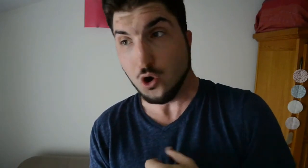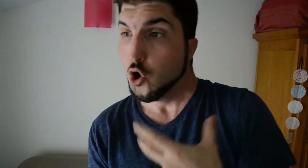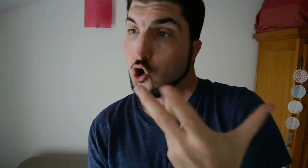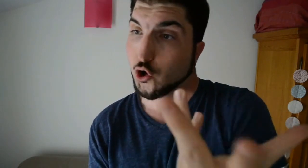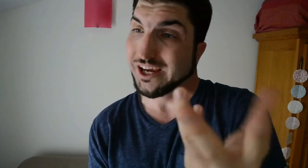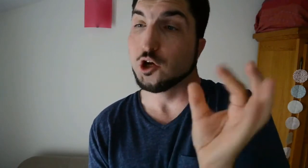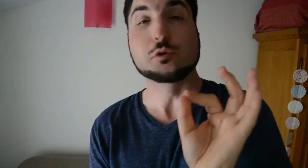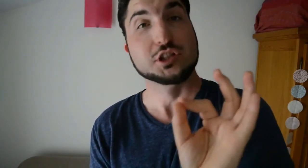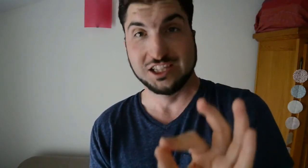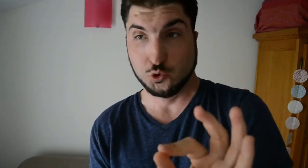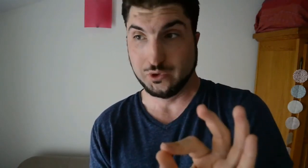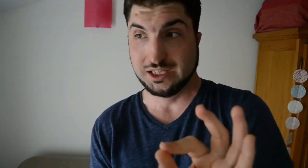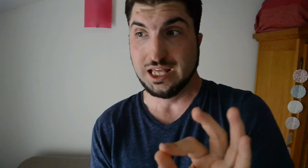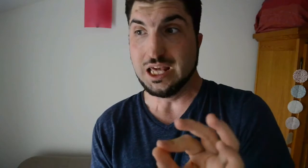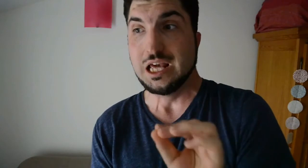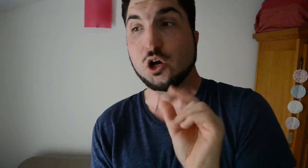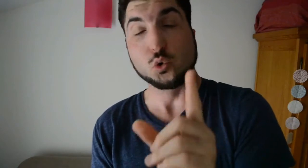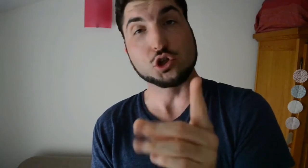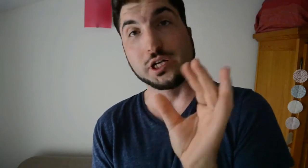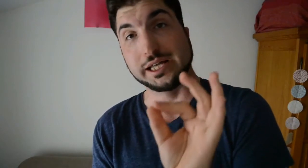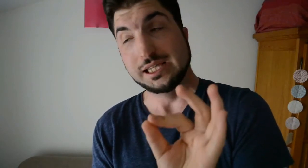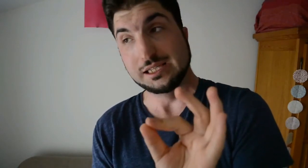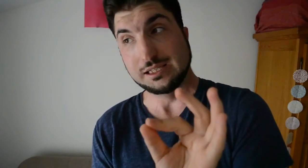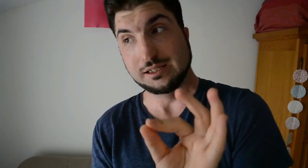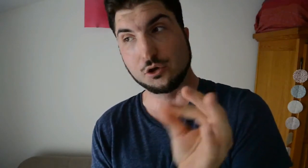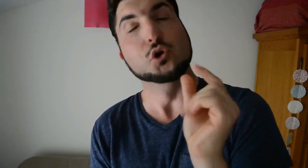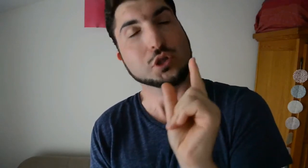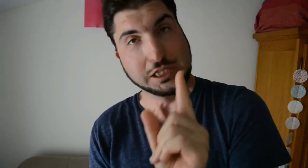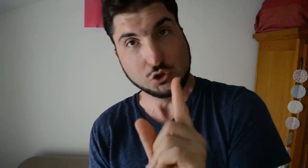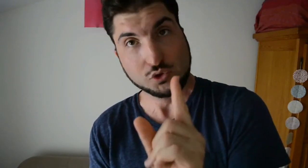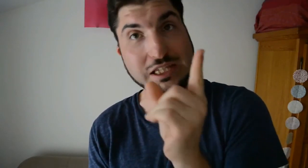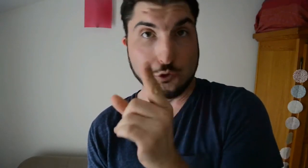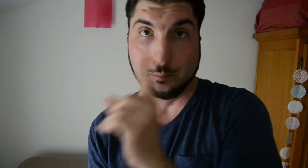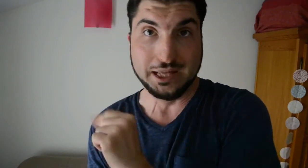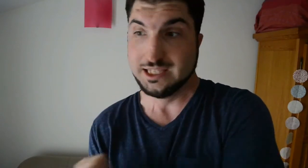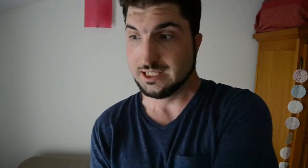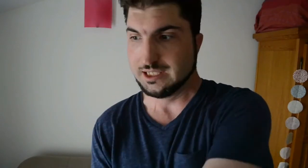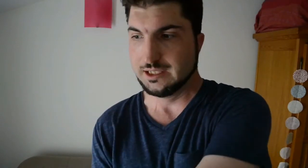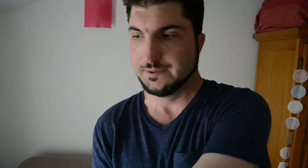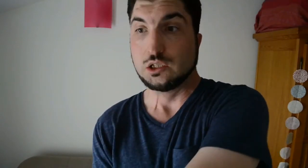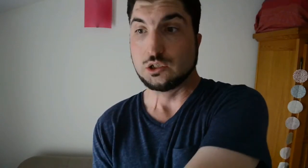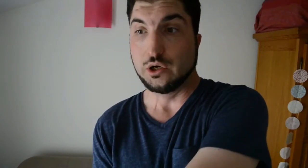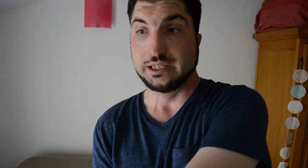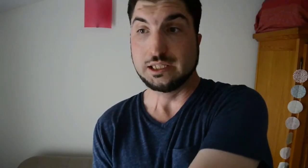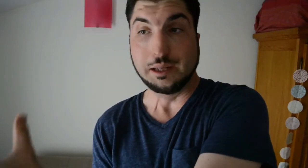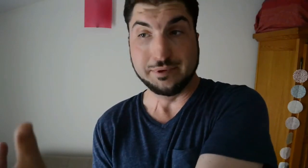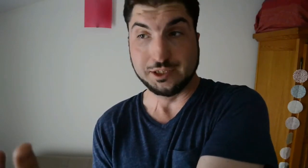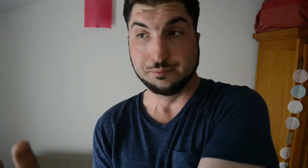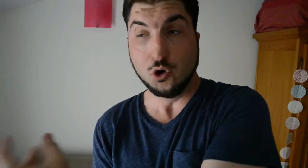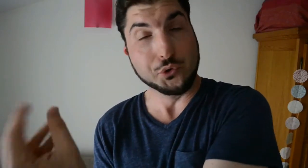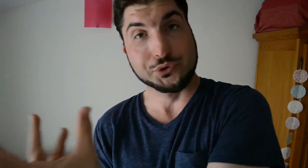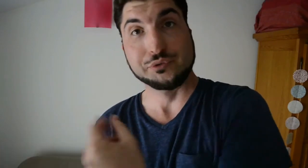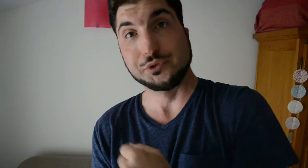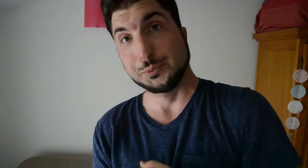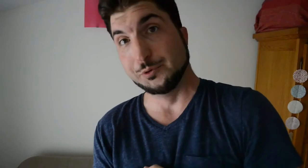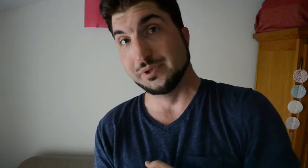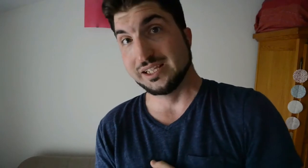le règlement de sécurité contre les risques d'incendie et de panique dans les établissements recevant du public.